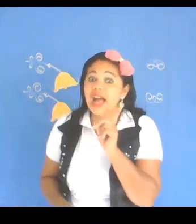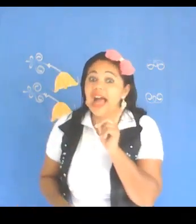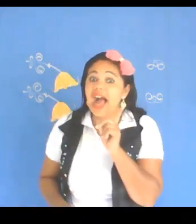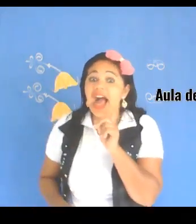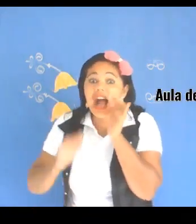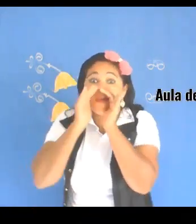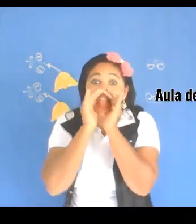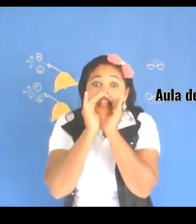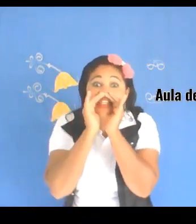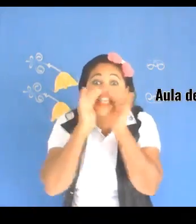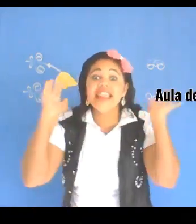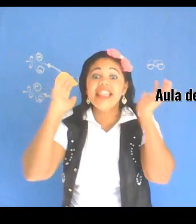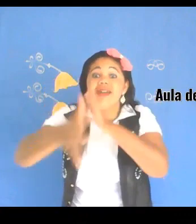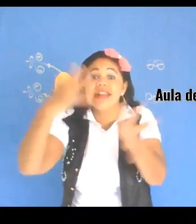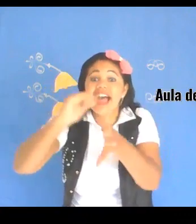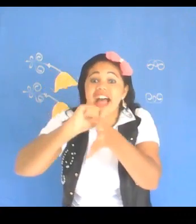aula de Libras!